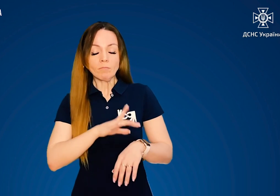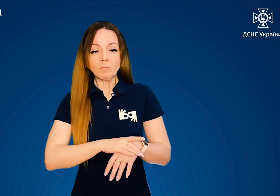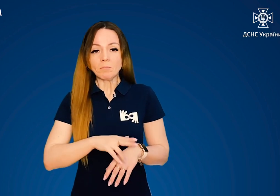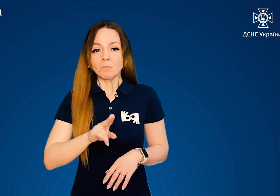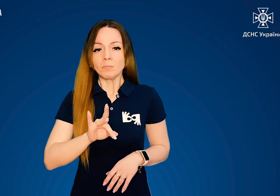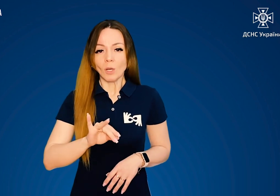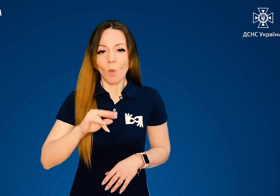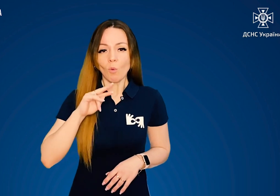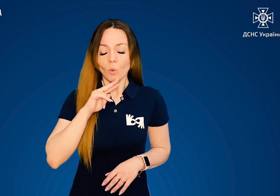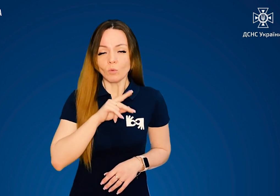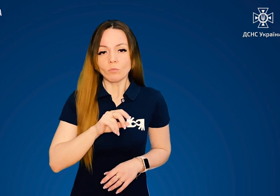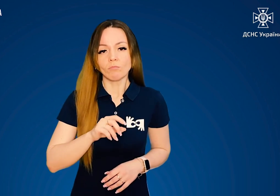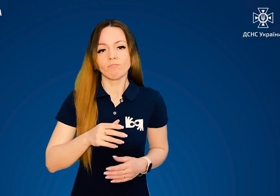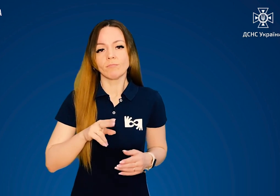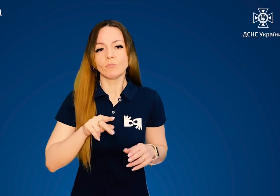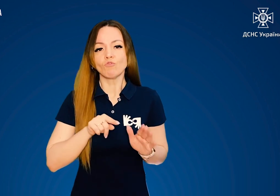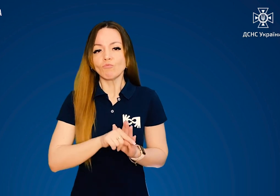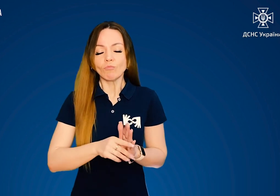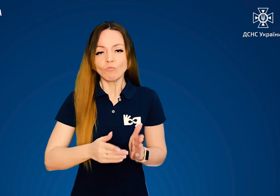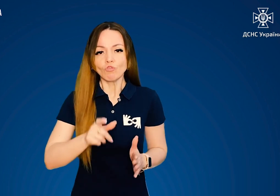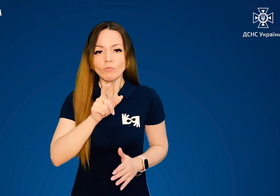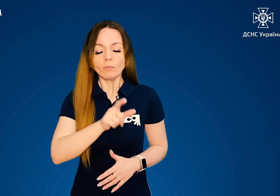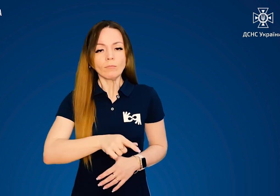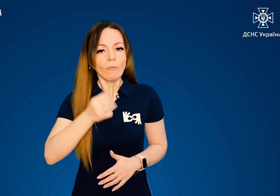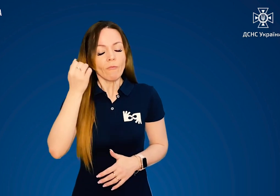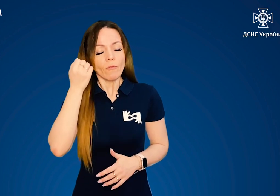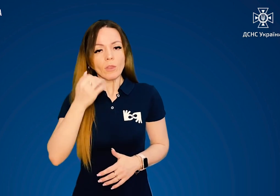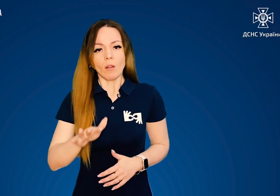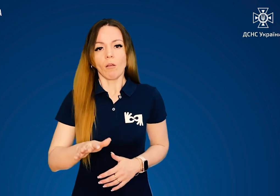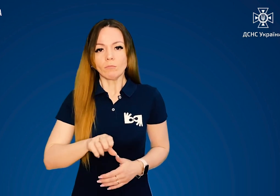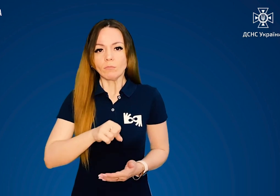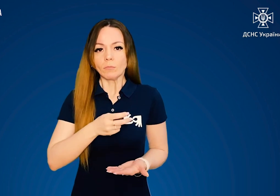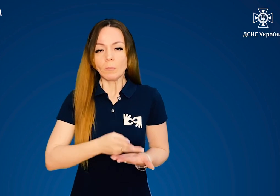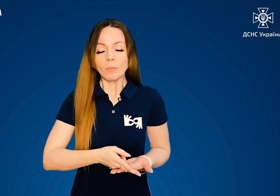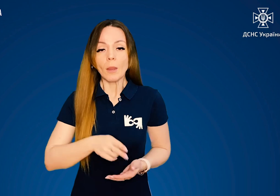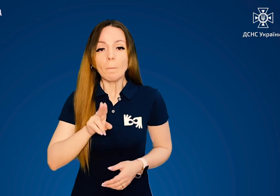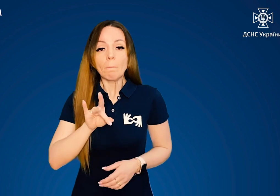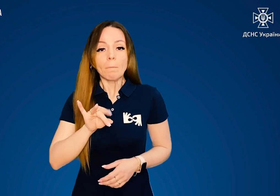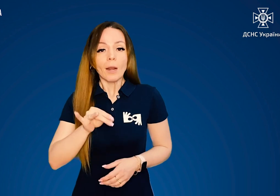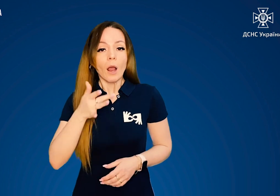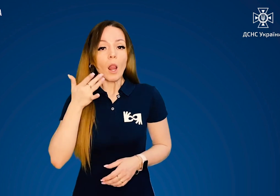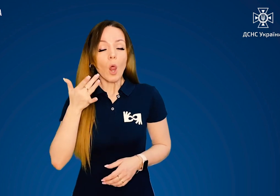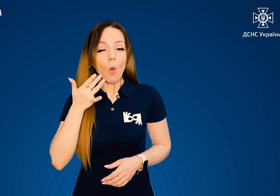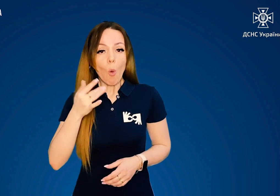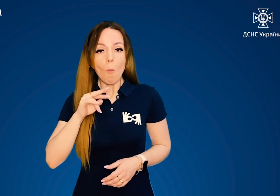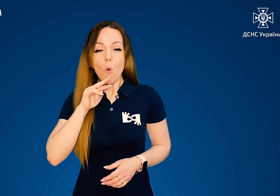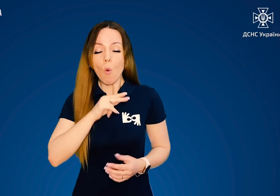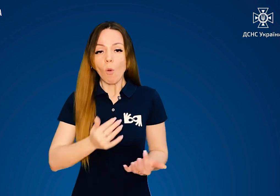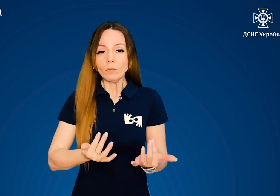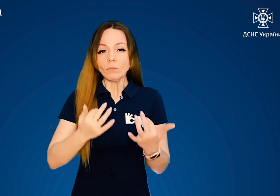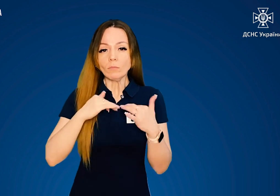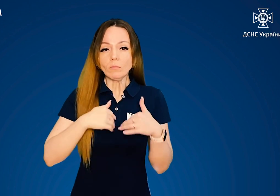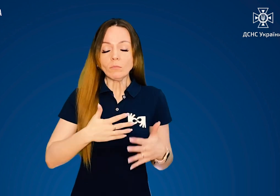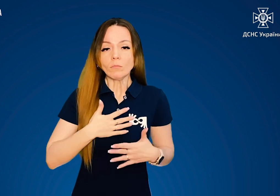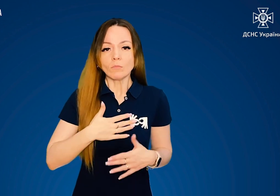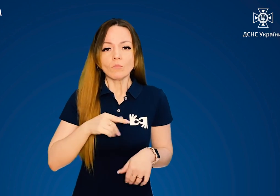симптомом при отруєнні чадним газом є втрата свідомості. При легкому ступені утруєння